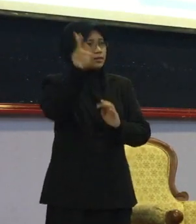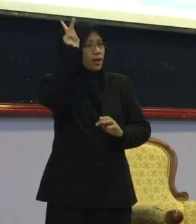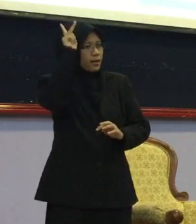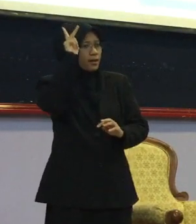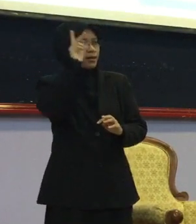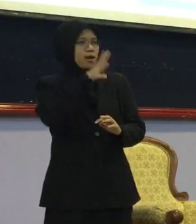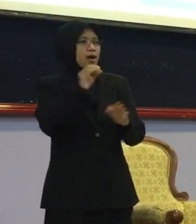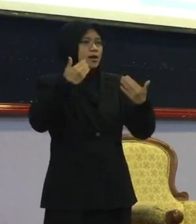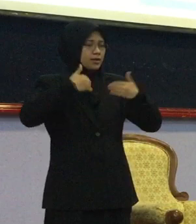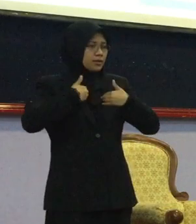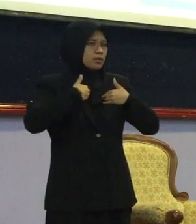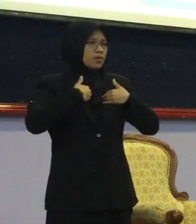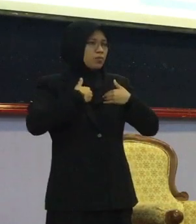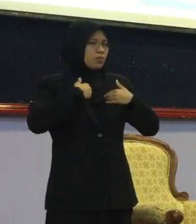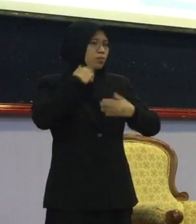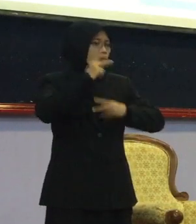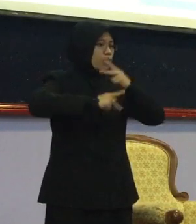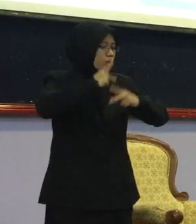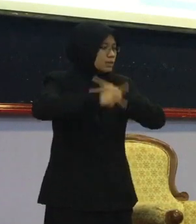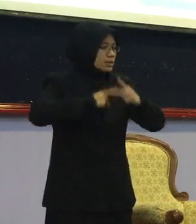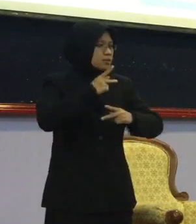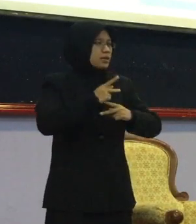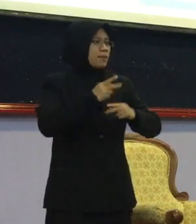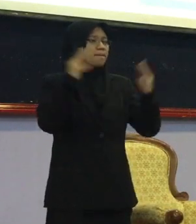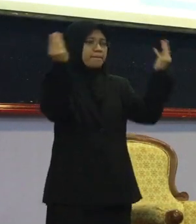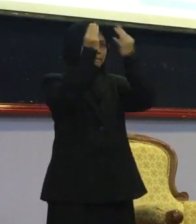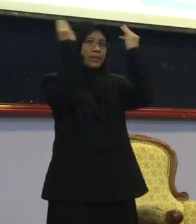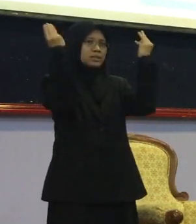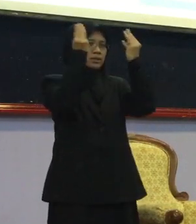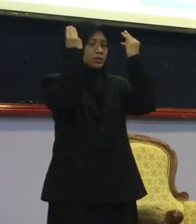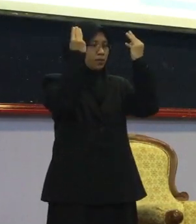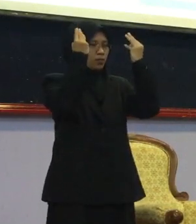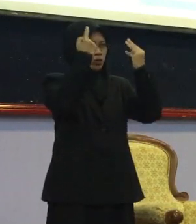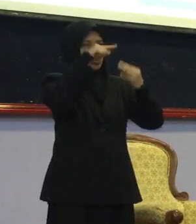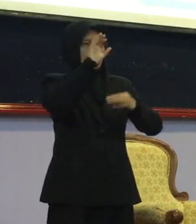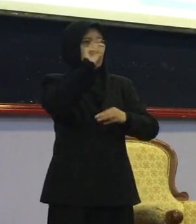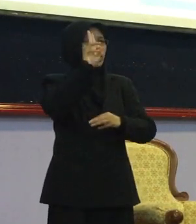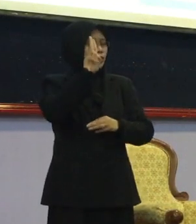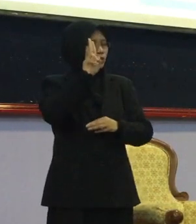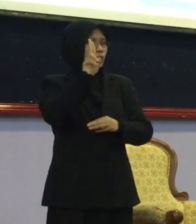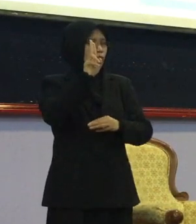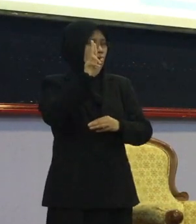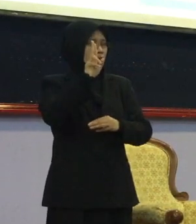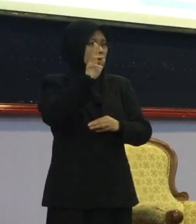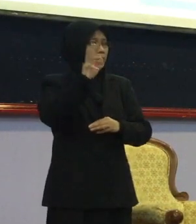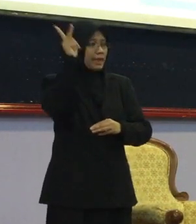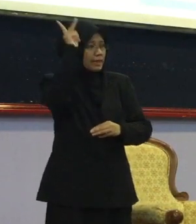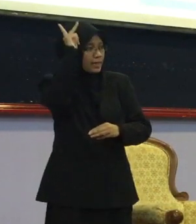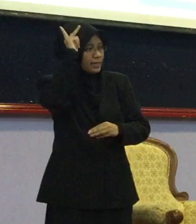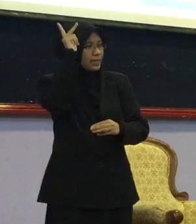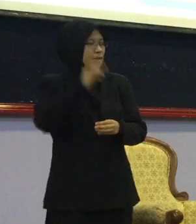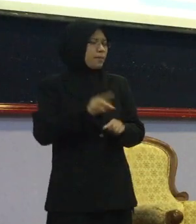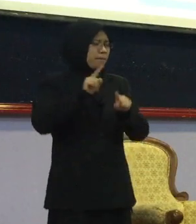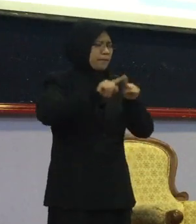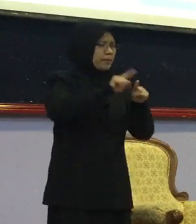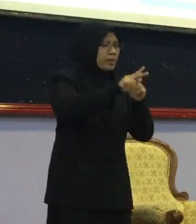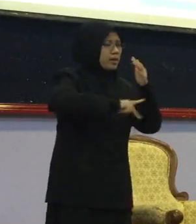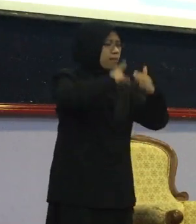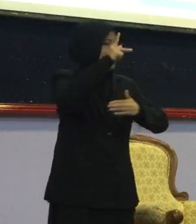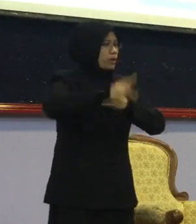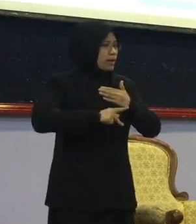mula Memujudkan Dalam proses Majlis Untuk OKU Pelaksanaan OKU Kelantan Dan juga banyak program